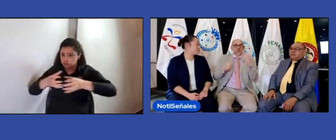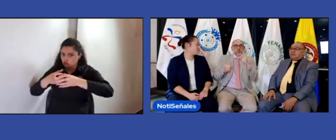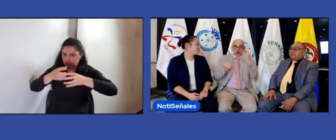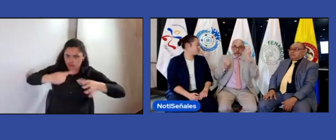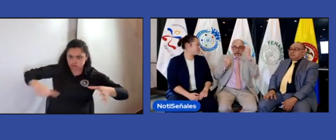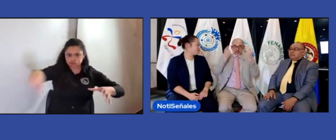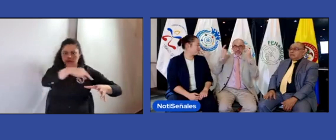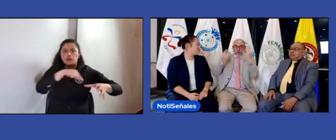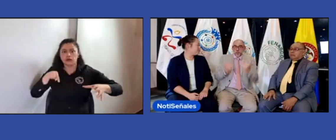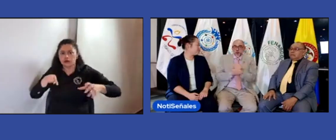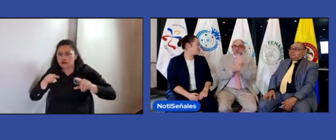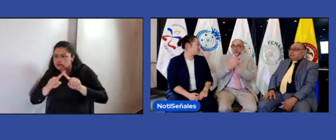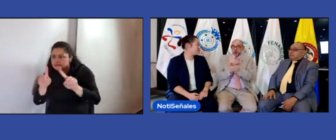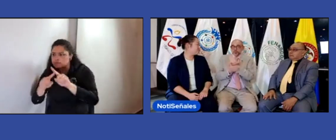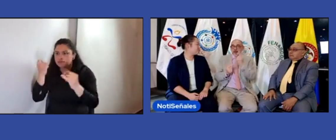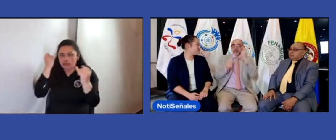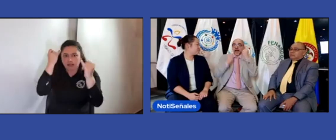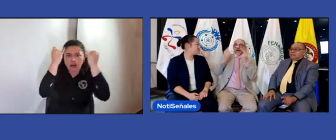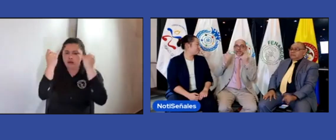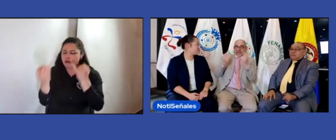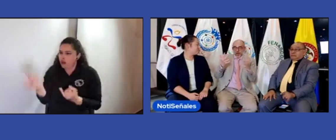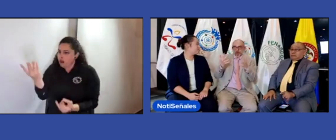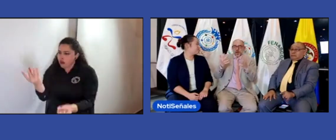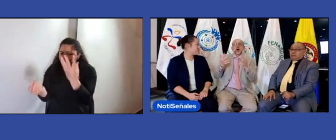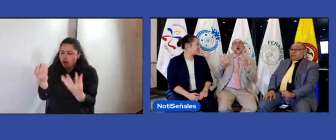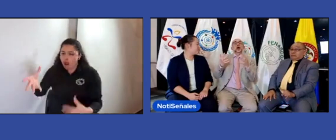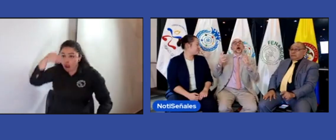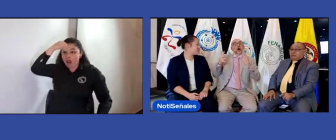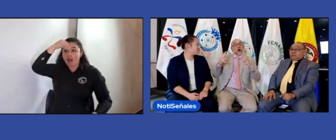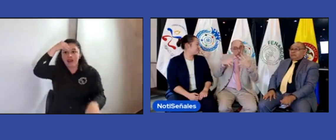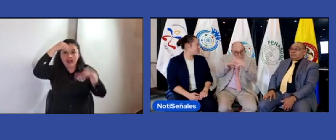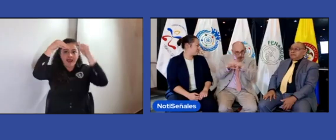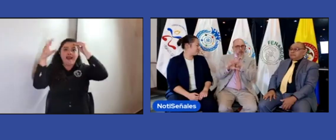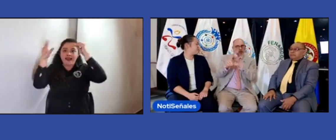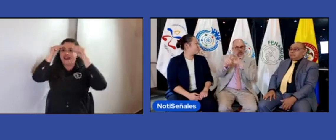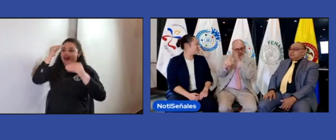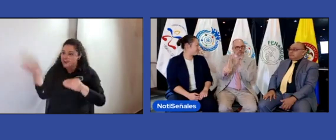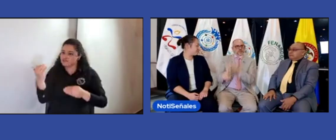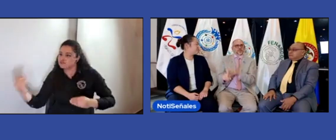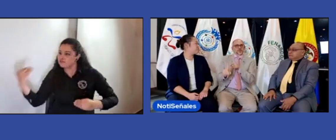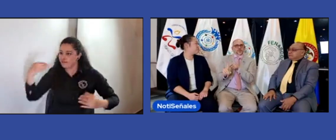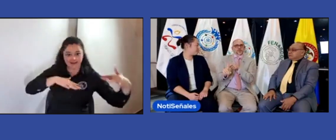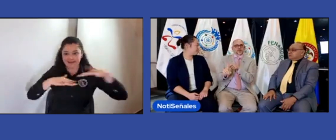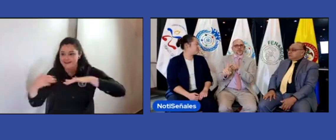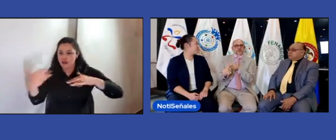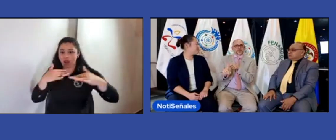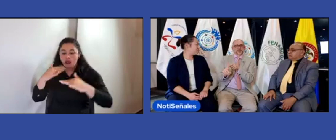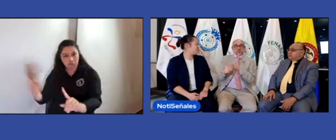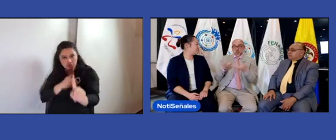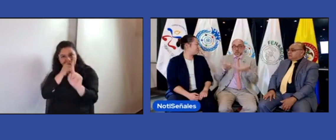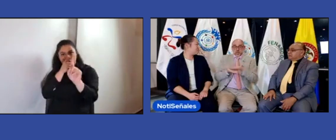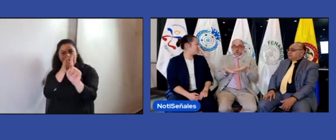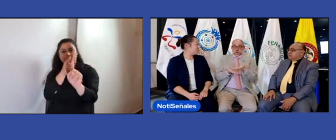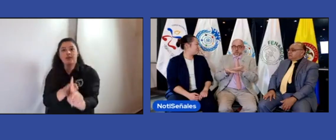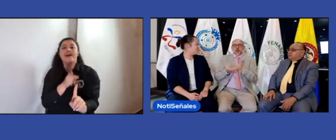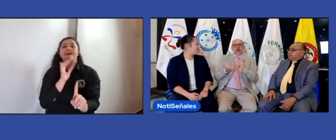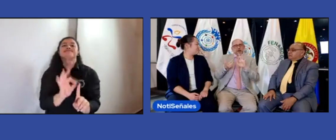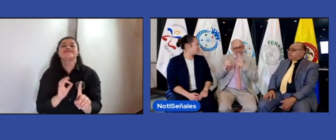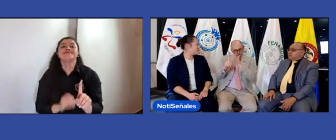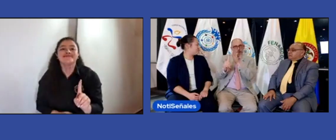Y el trabajo de las asociaciones permiten esto, permiten conocer las ideas de la comunidad, permiten que se